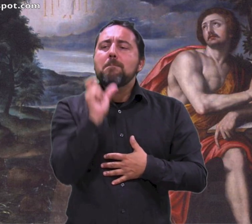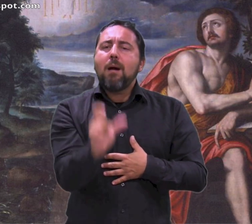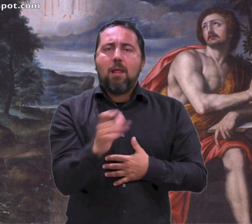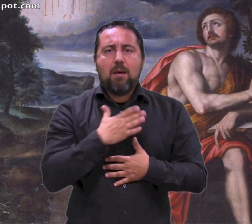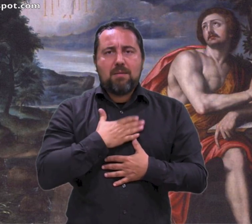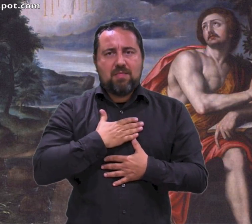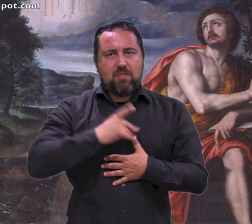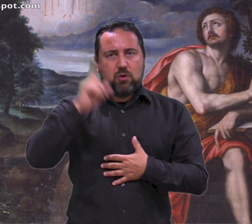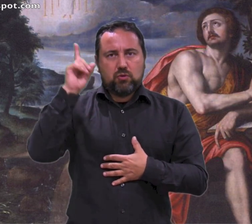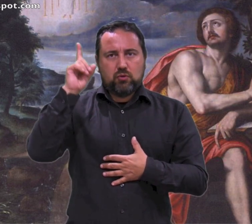Palabra de Dios